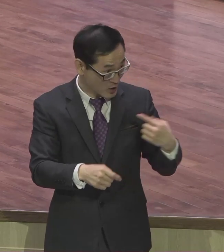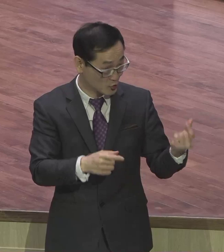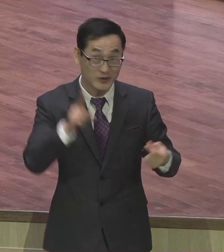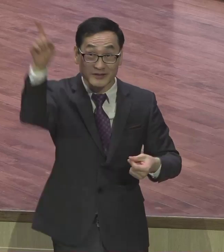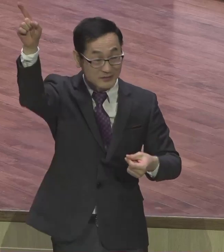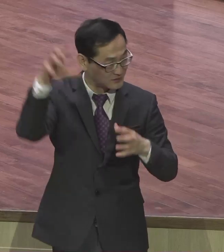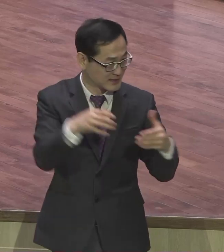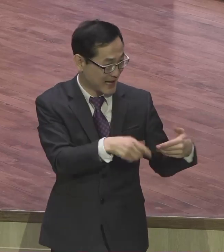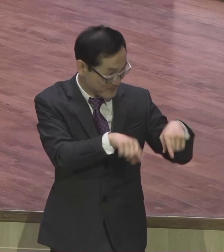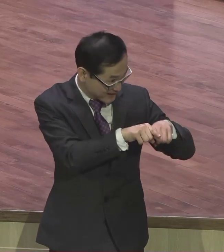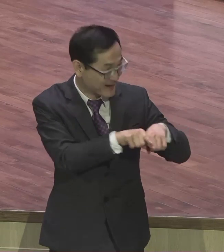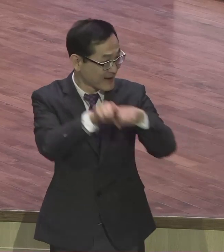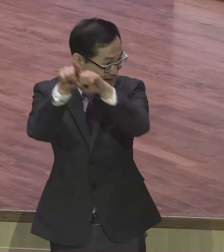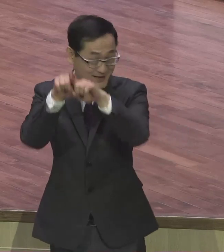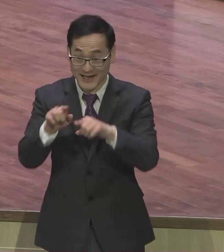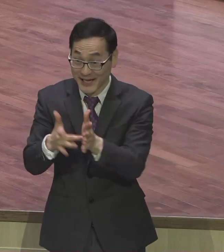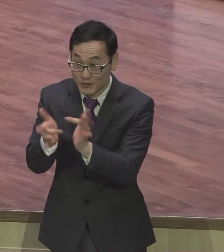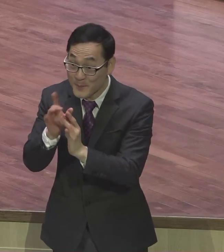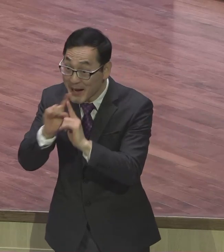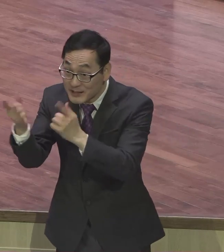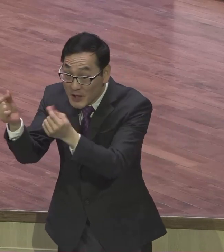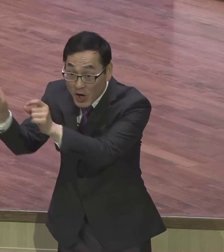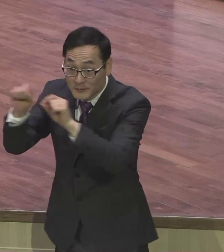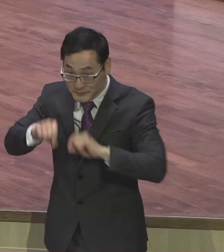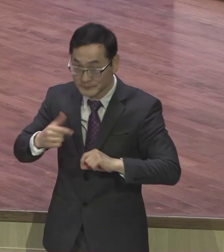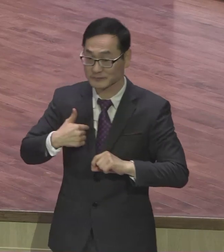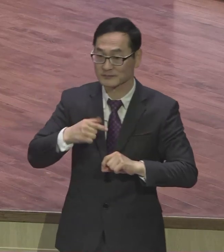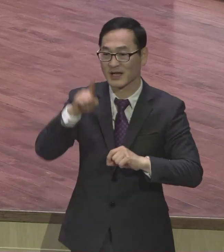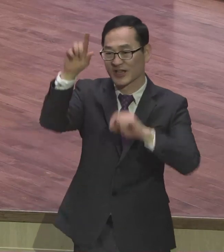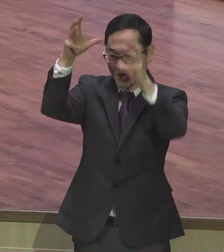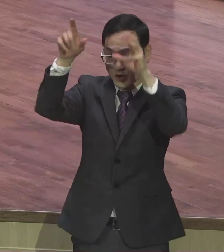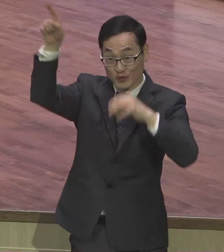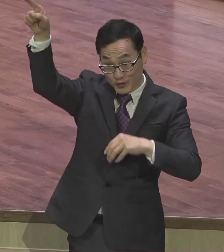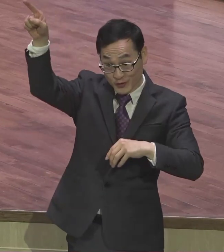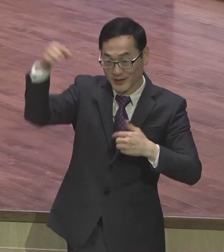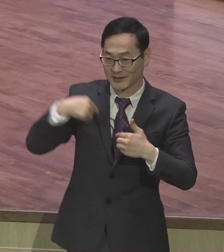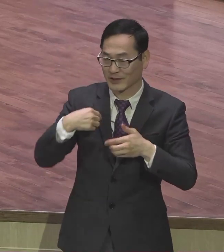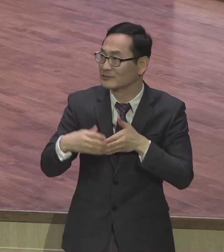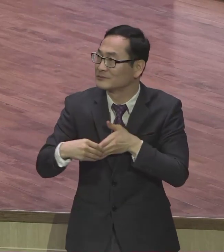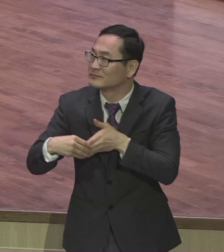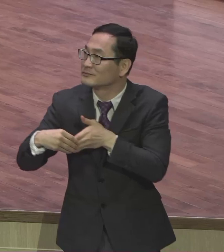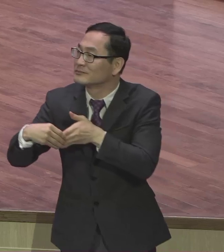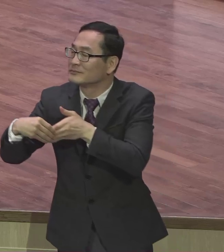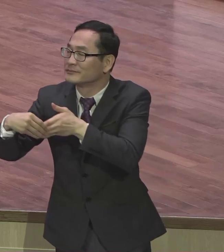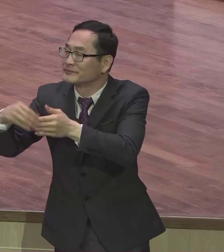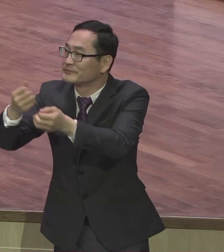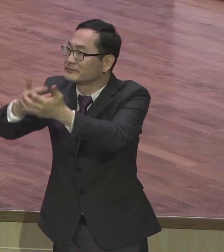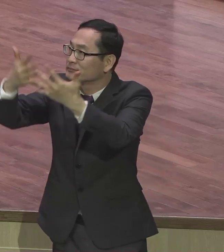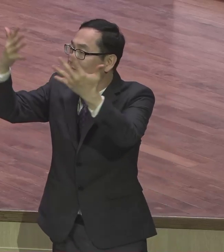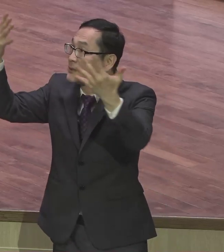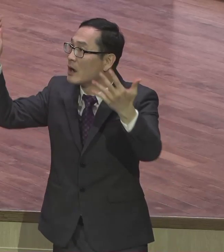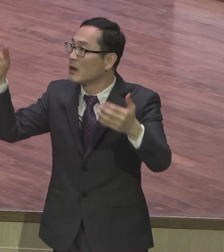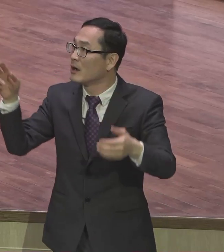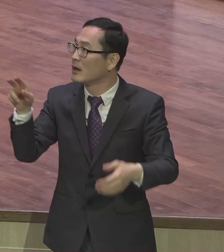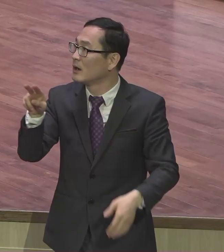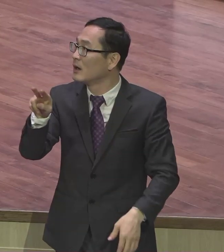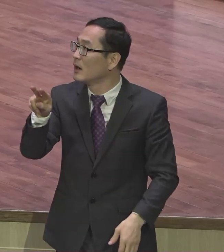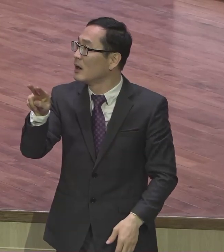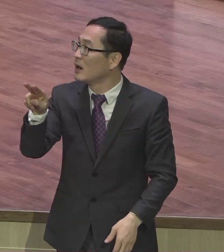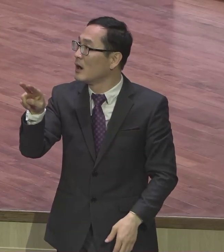거기서 뭘 봤냐 말로 표현할 수 없는 현장을 본 거예요 천국을